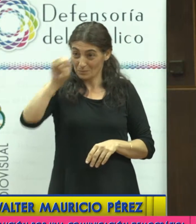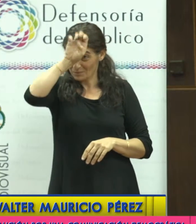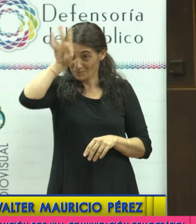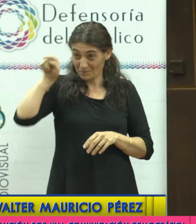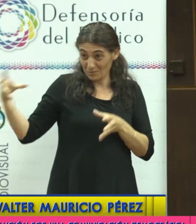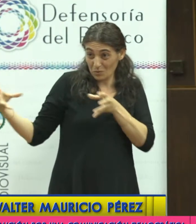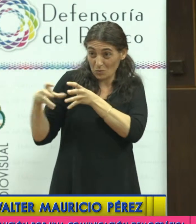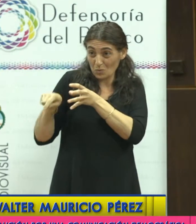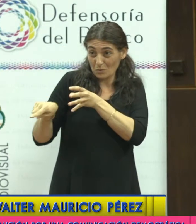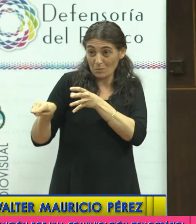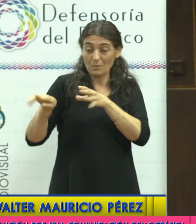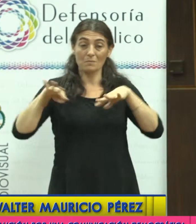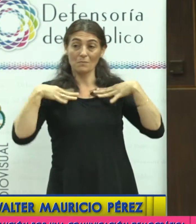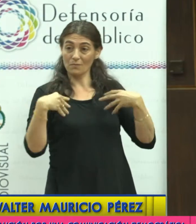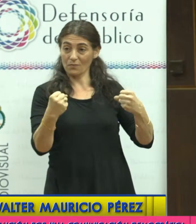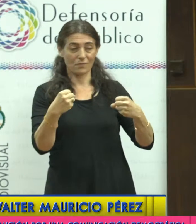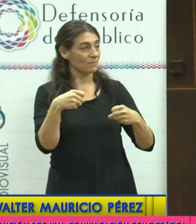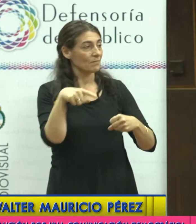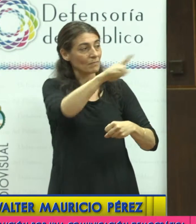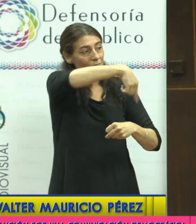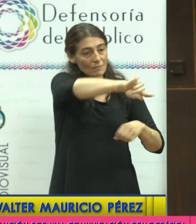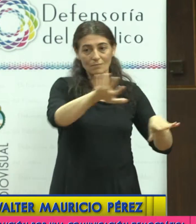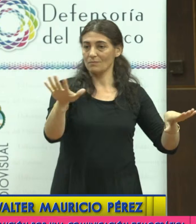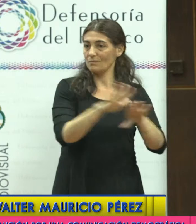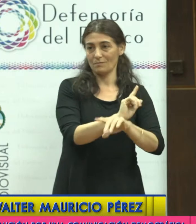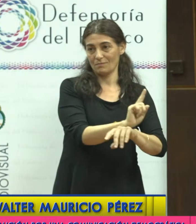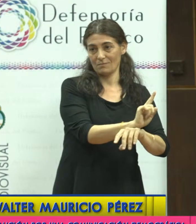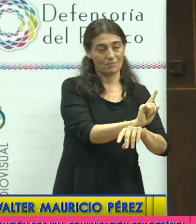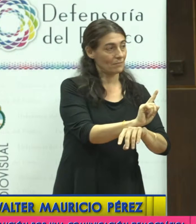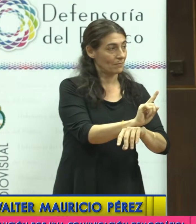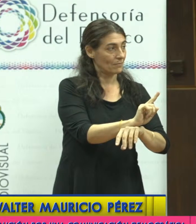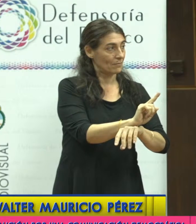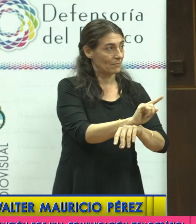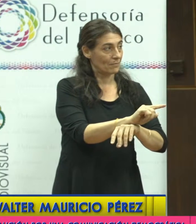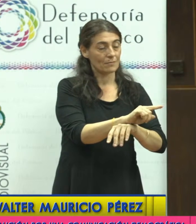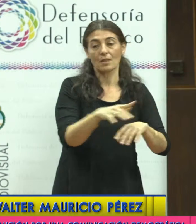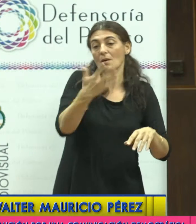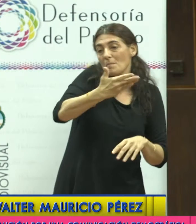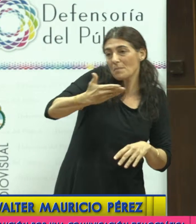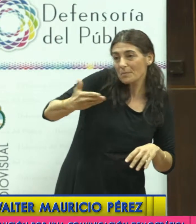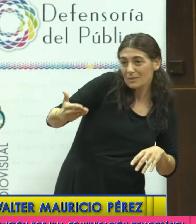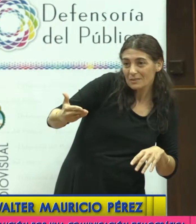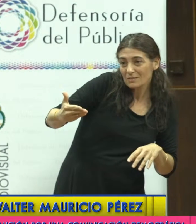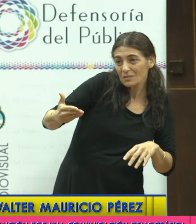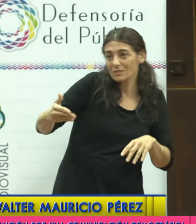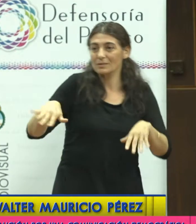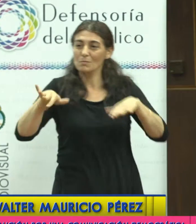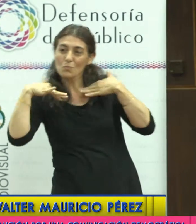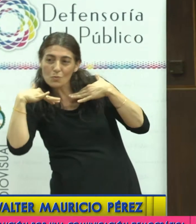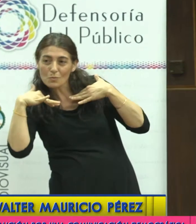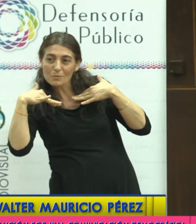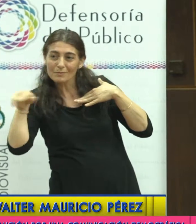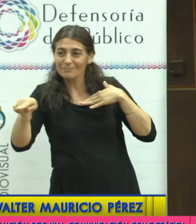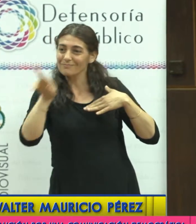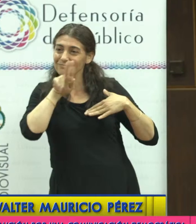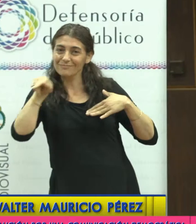Pueblo, no se equivocaba. del pueblo en tanto público y que,